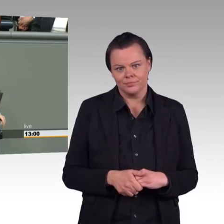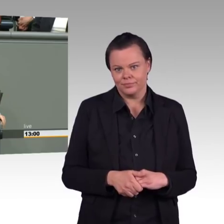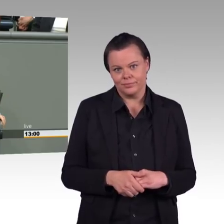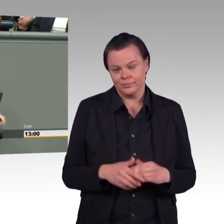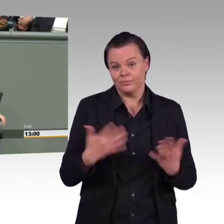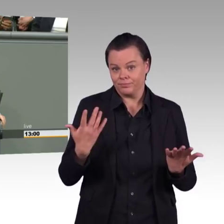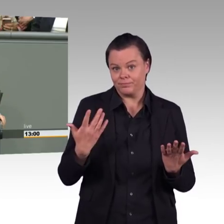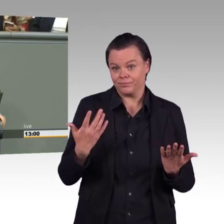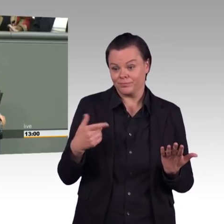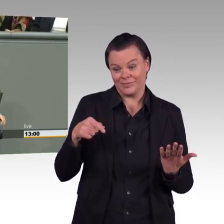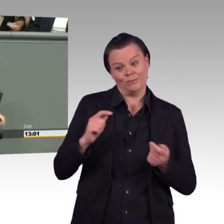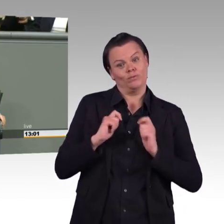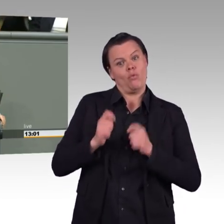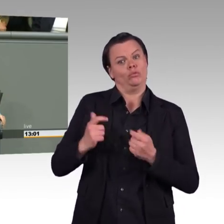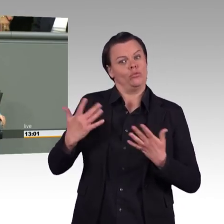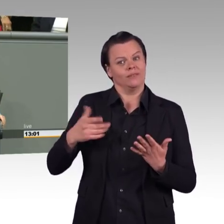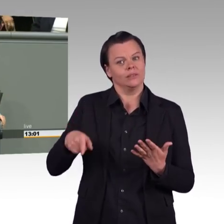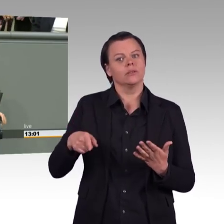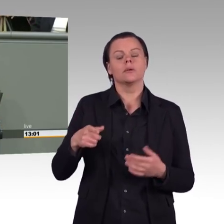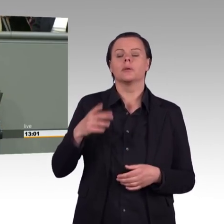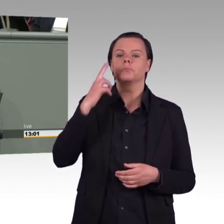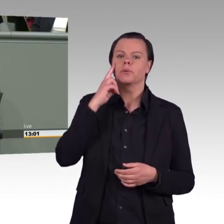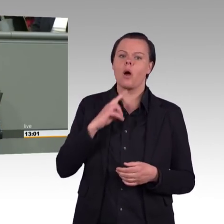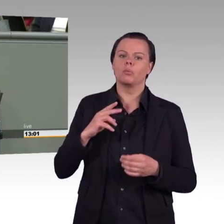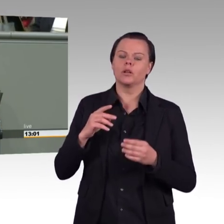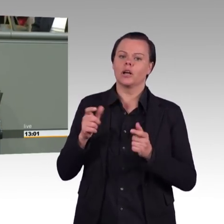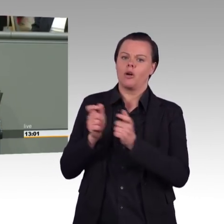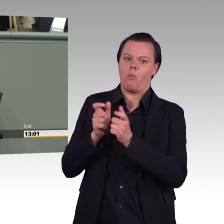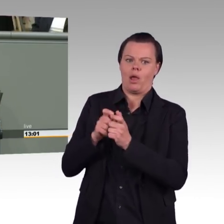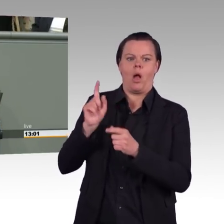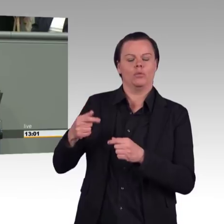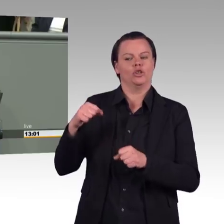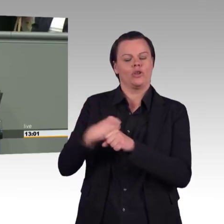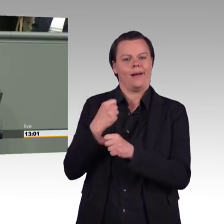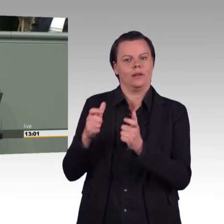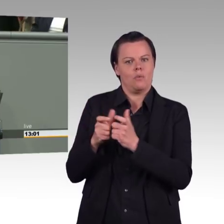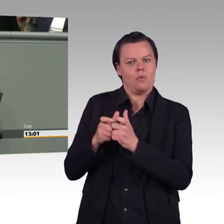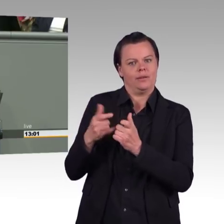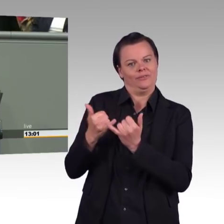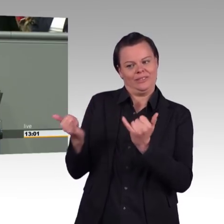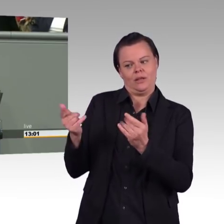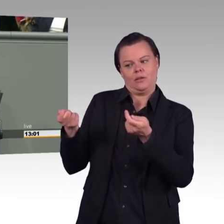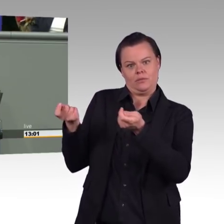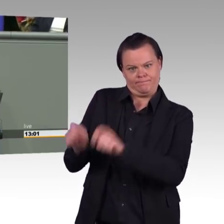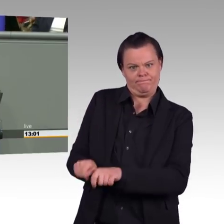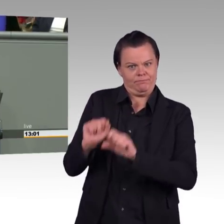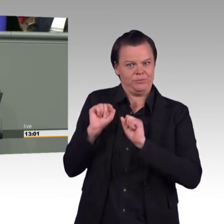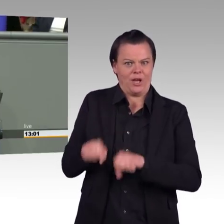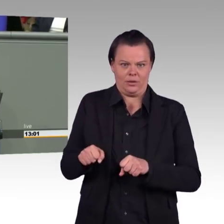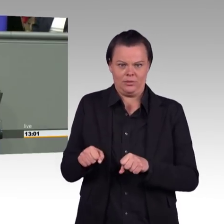geboren, 1965 ans Netz gegangen. Das können Sie ohne Entschädigung abschalten. Und stattdessen nutzen Sie